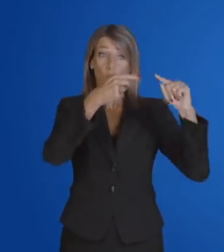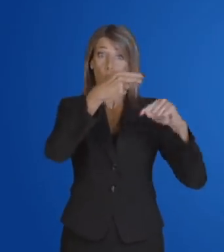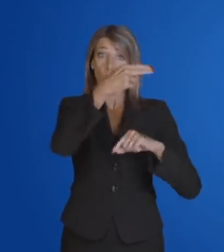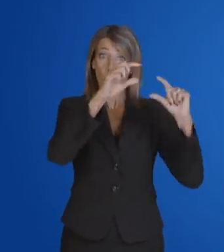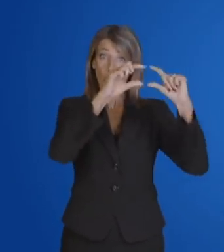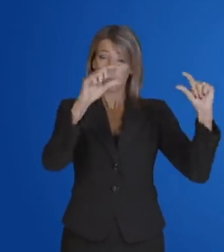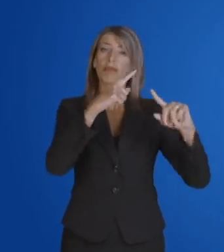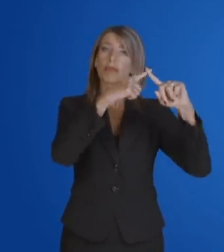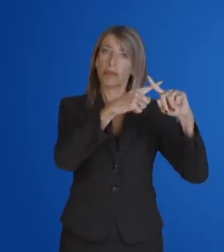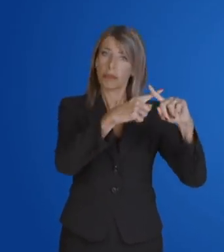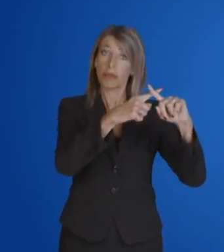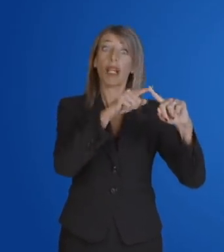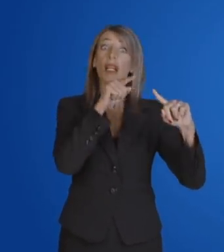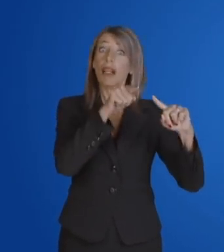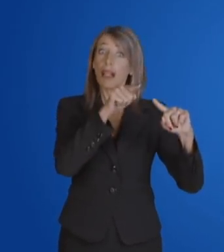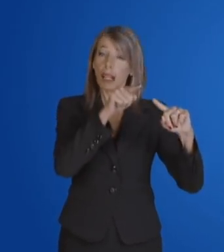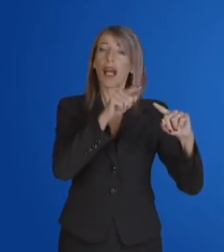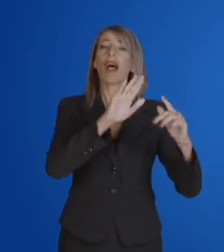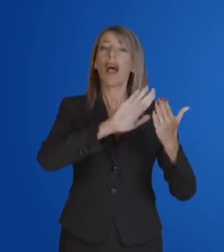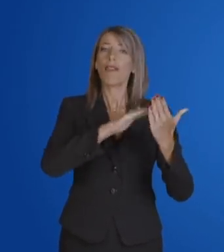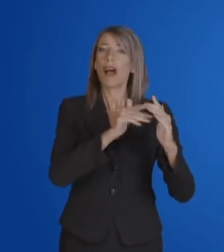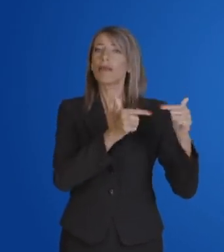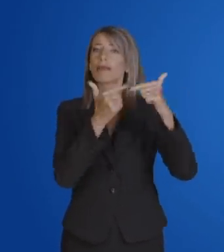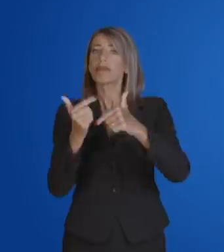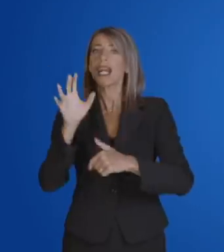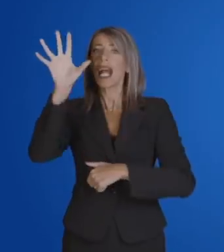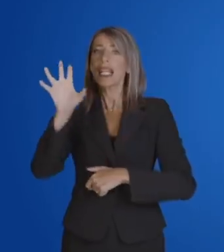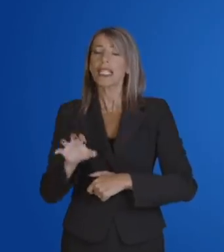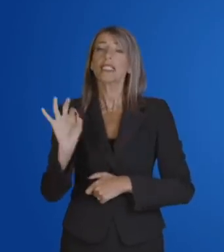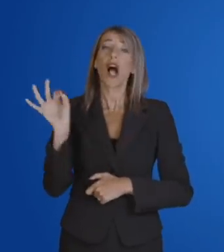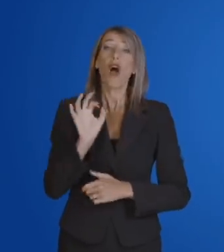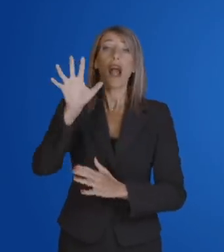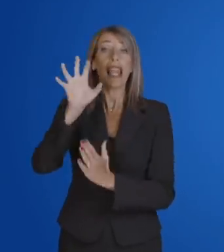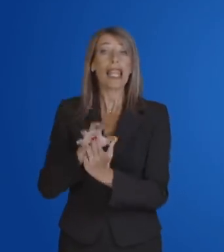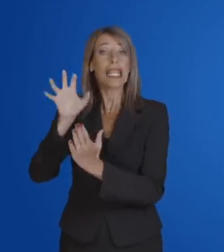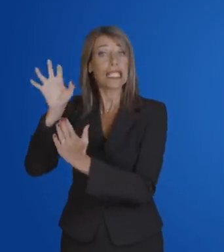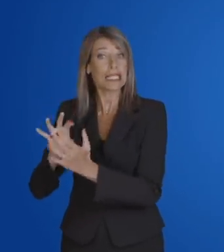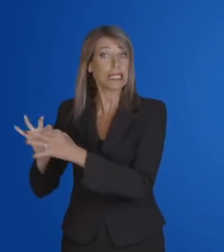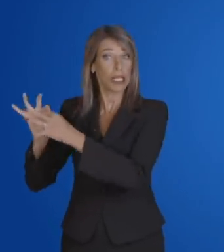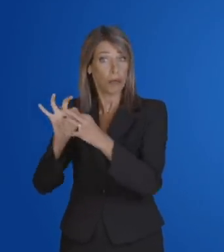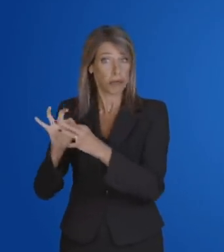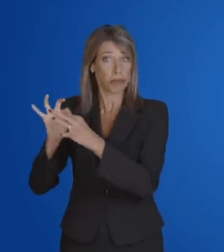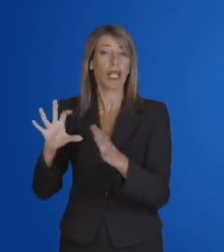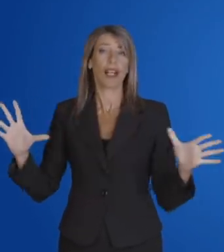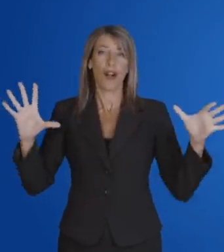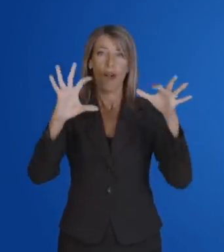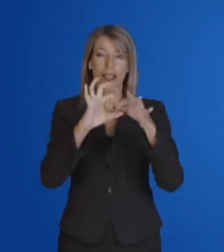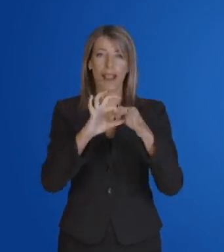In tale caso il voto si intende espresso anche a favore della lista, ovvero della coalizione di liste ad esso collegato.